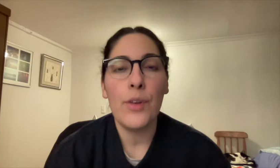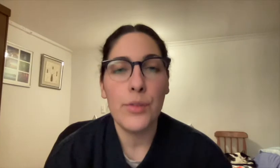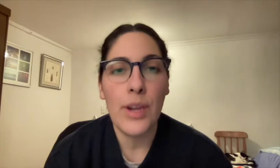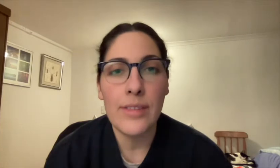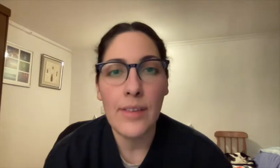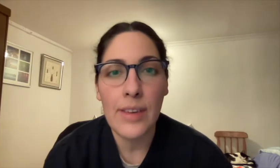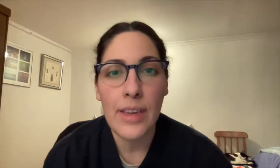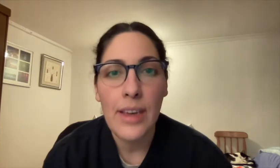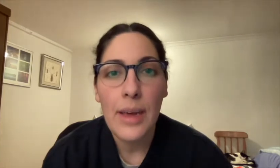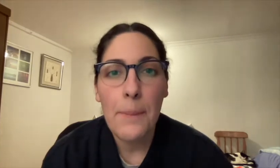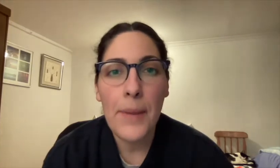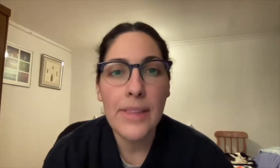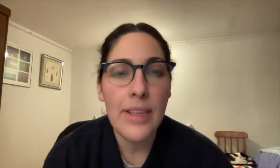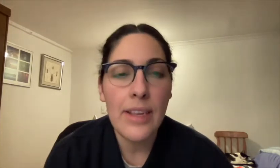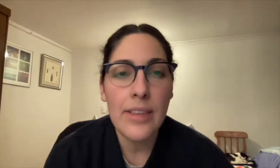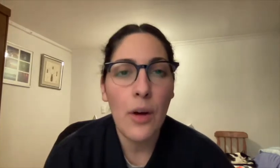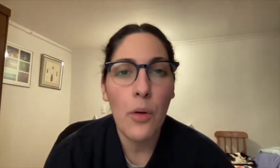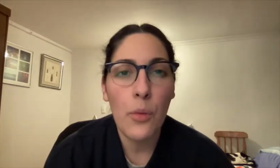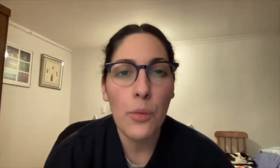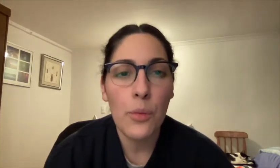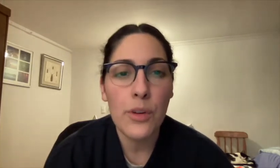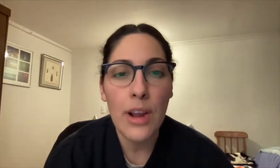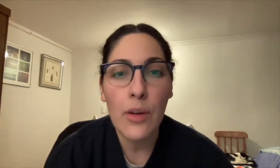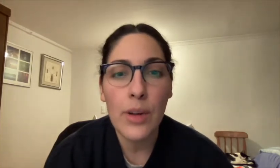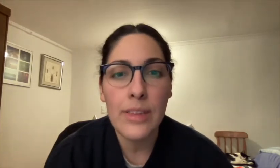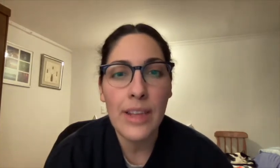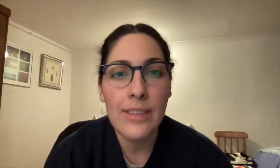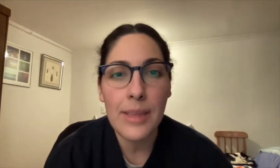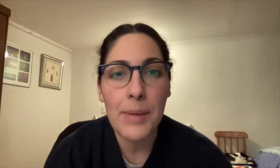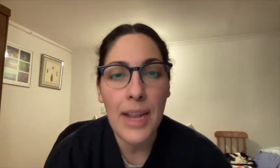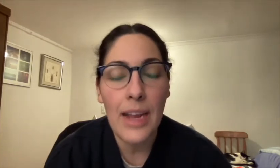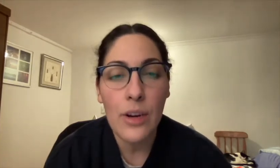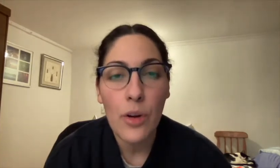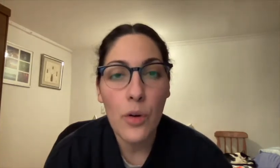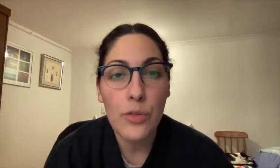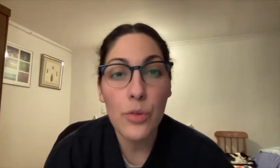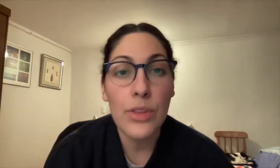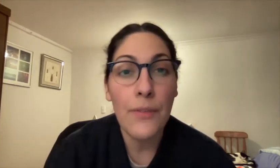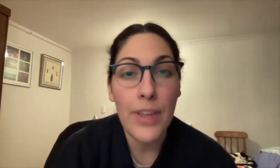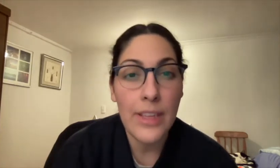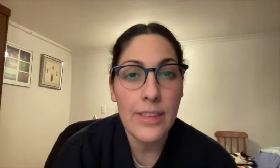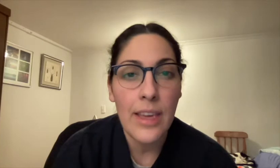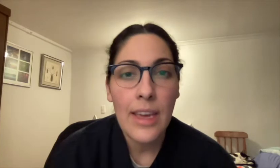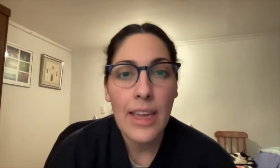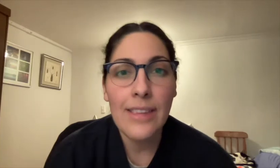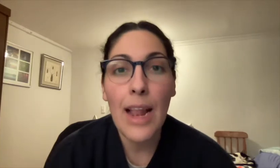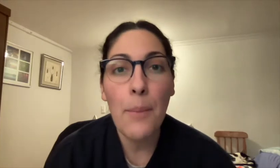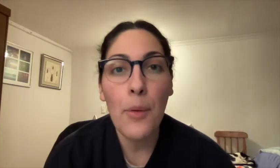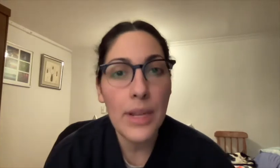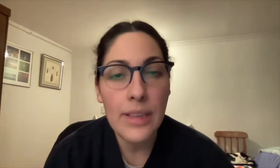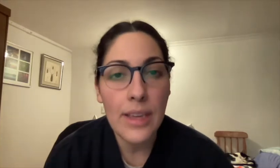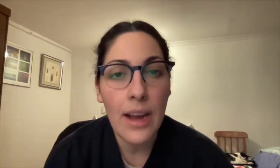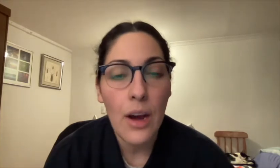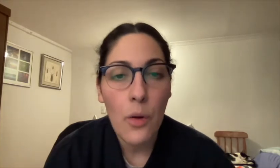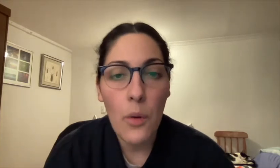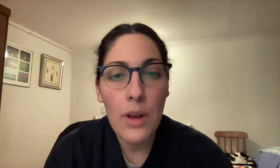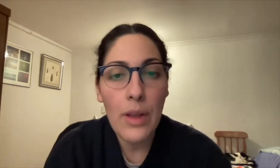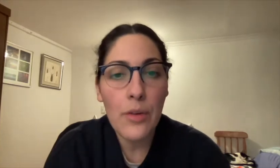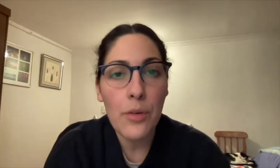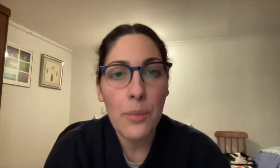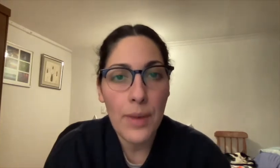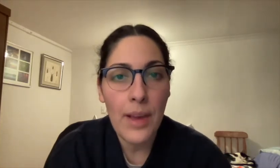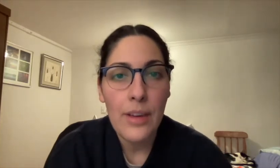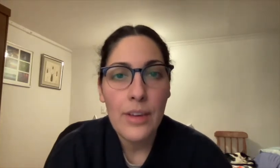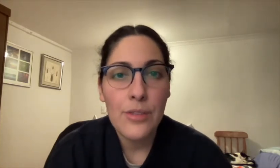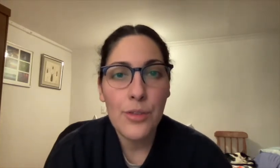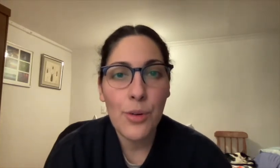profesora, ¿sabe qué? Me interesa o un rasgo que tienen similar o que son diferentes, es la política o es